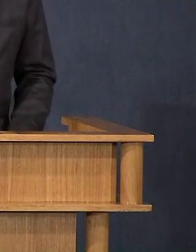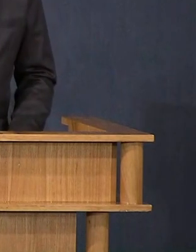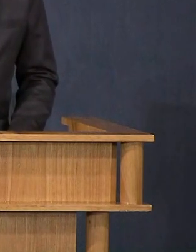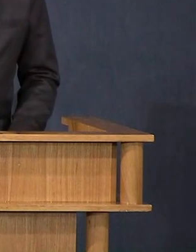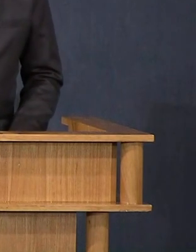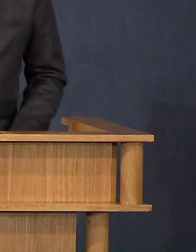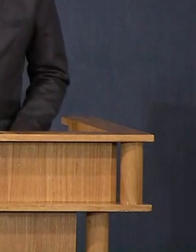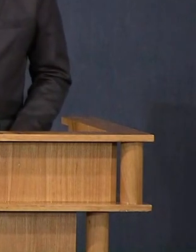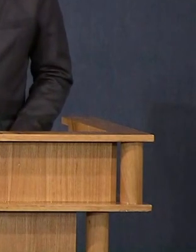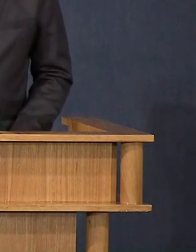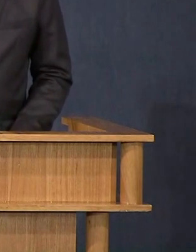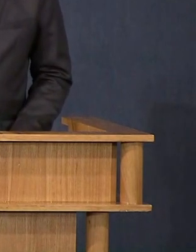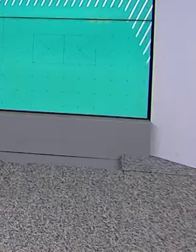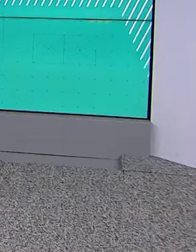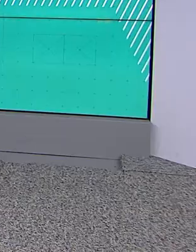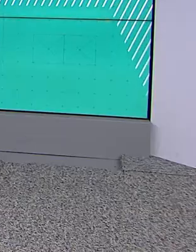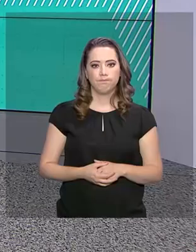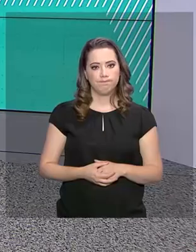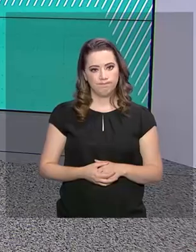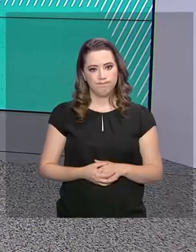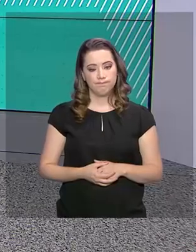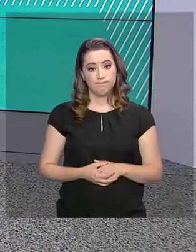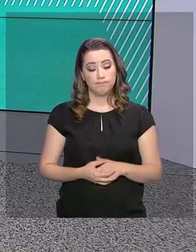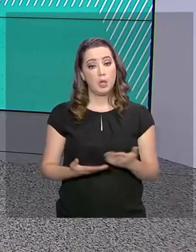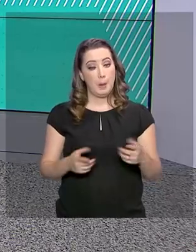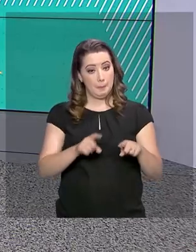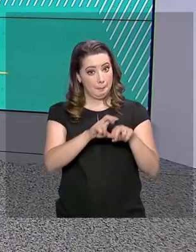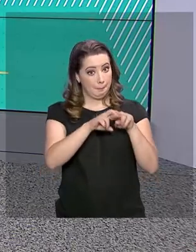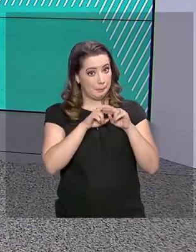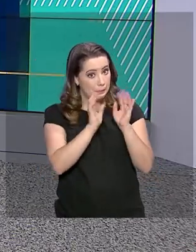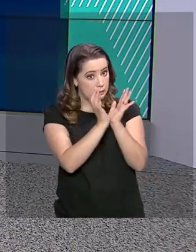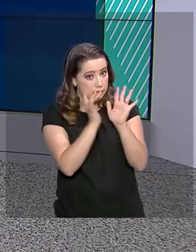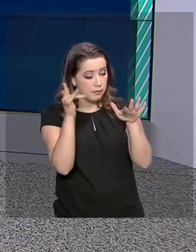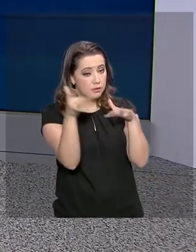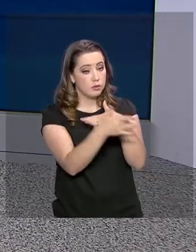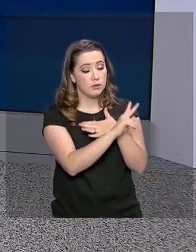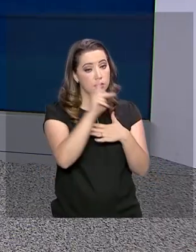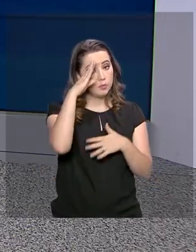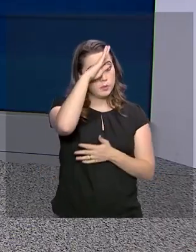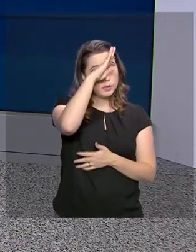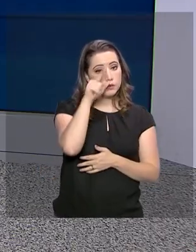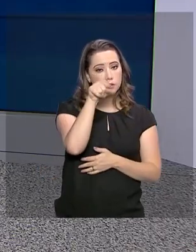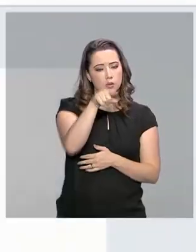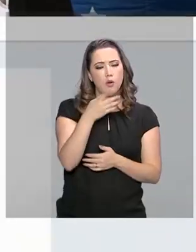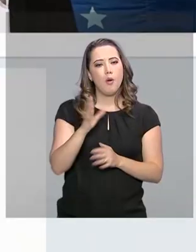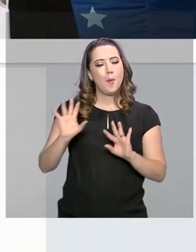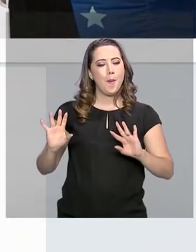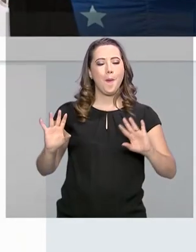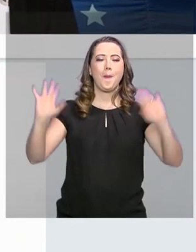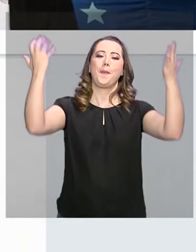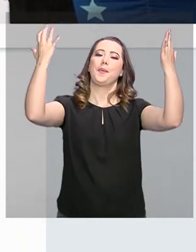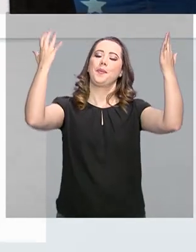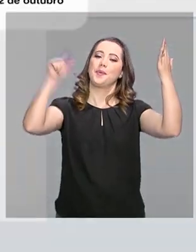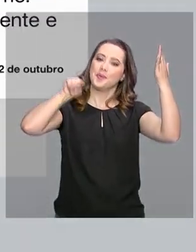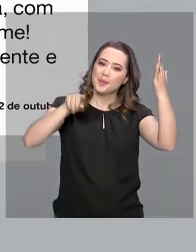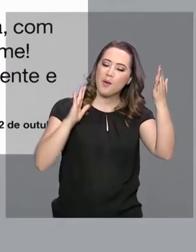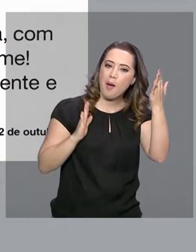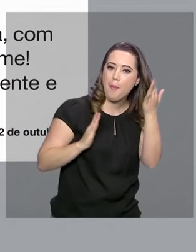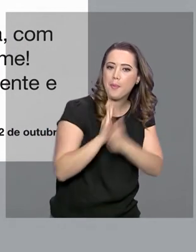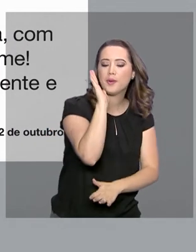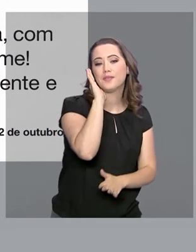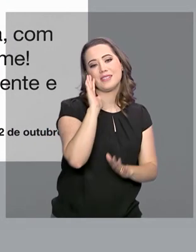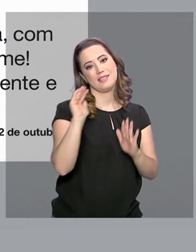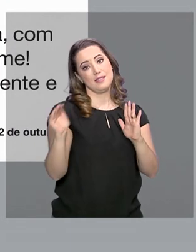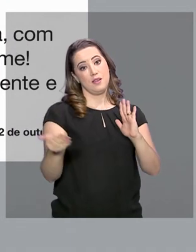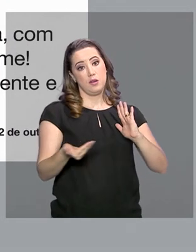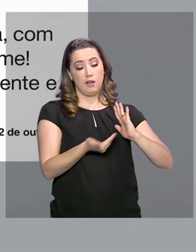sucesso no cumprimento da missão. E pelas redes sociais, o presidente Bolsonaro comemorou a aprovação pela Câmara